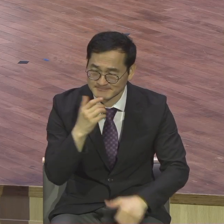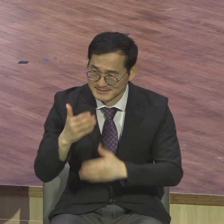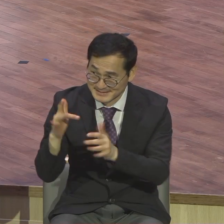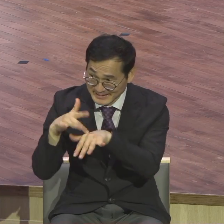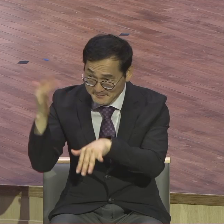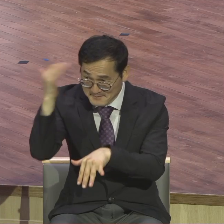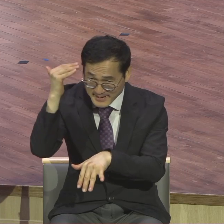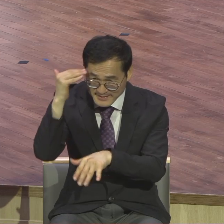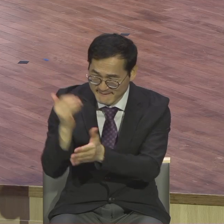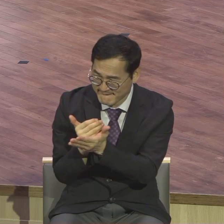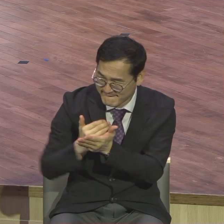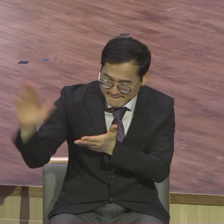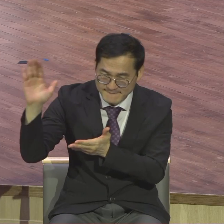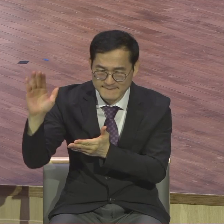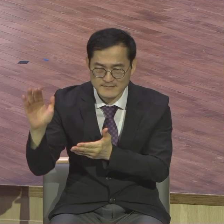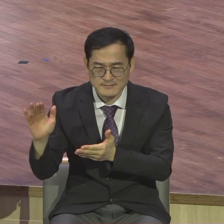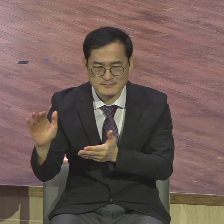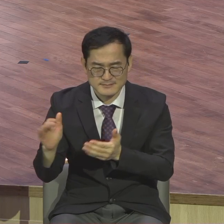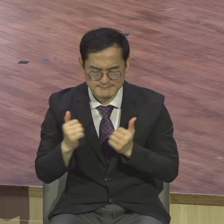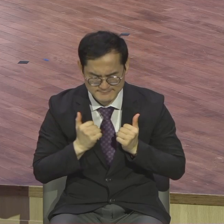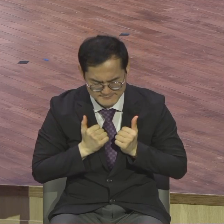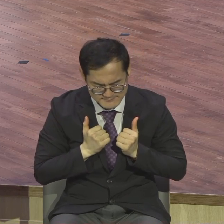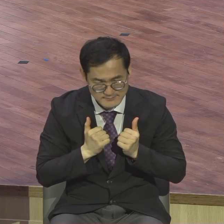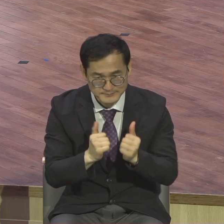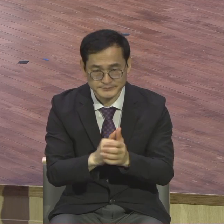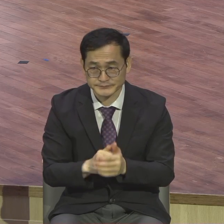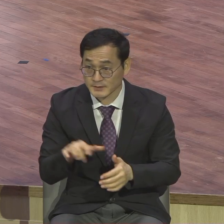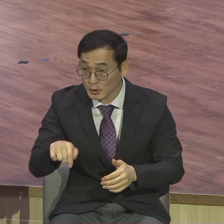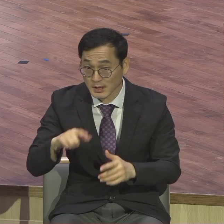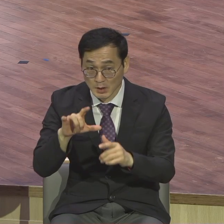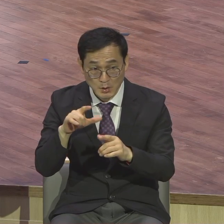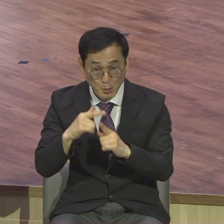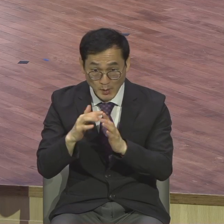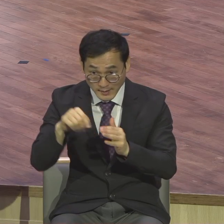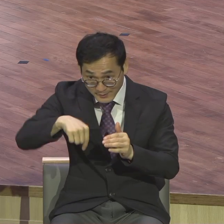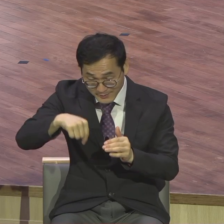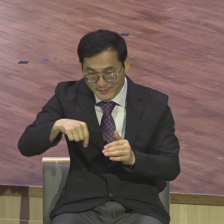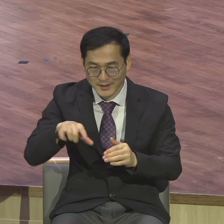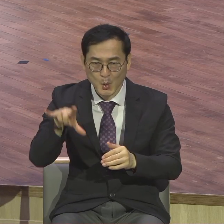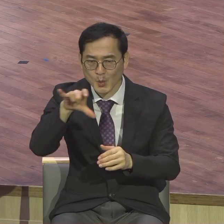우리 교회는 코로나 상관없어요 모든 기관 모든 부서